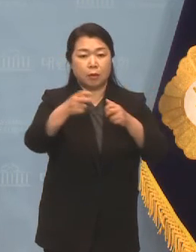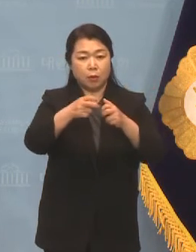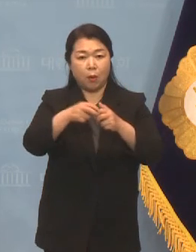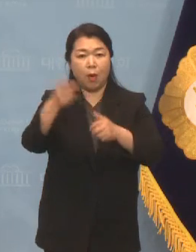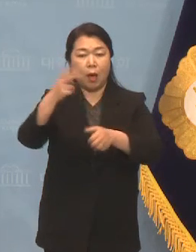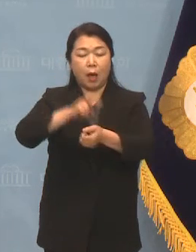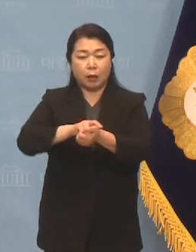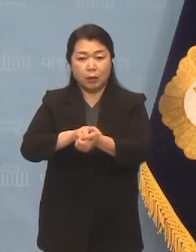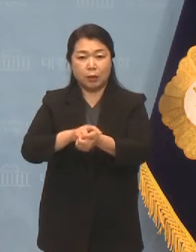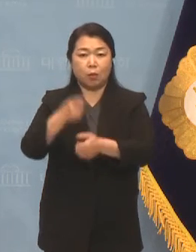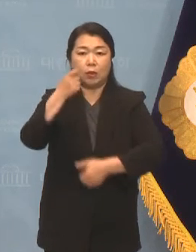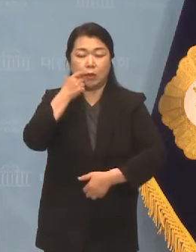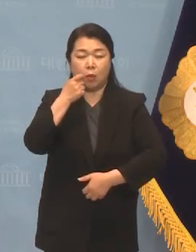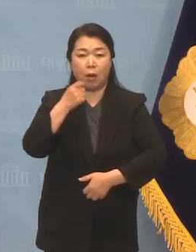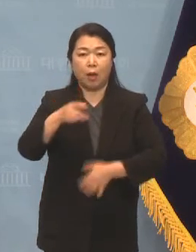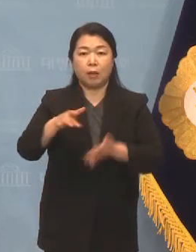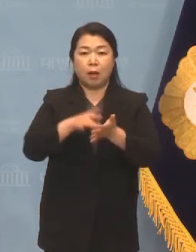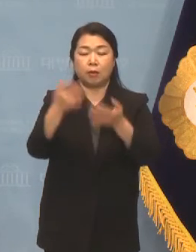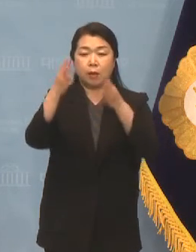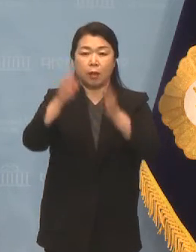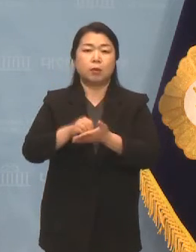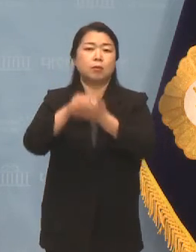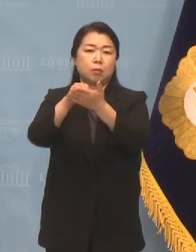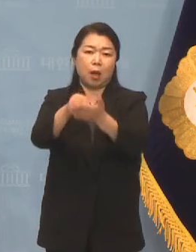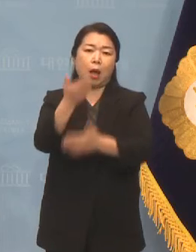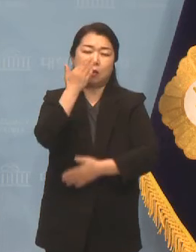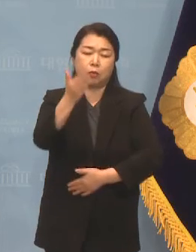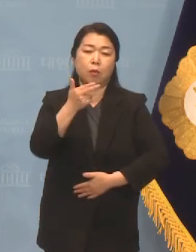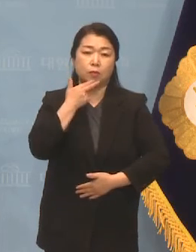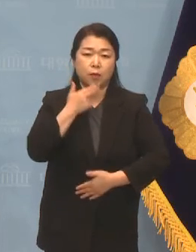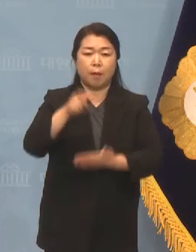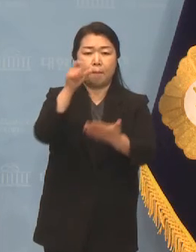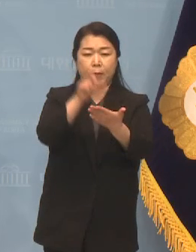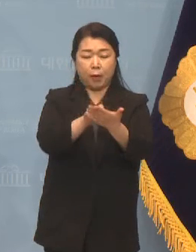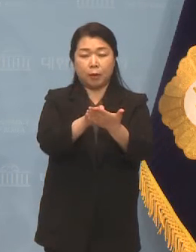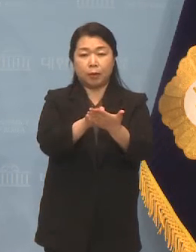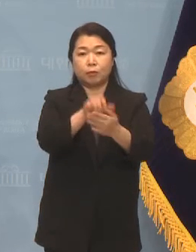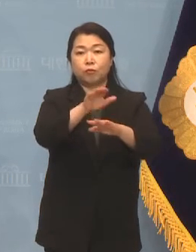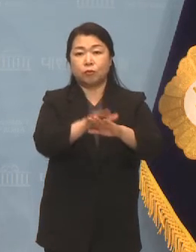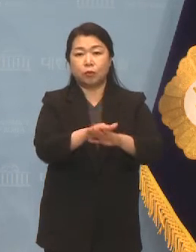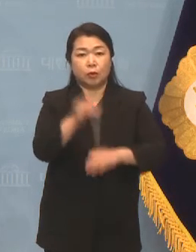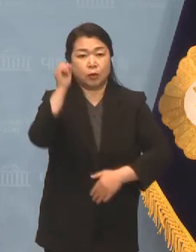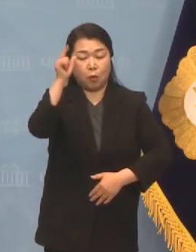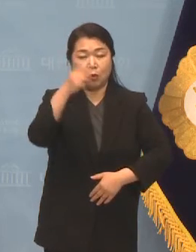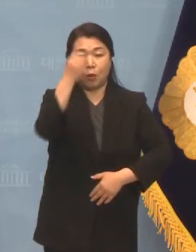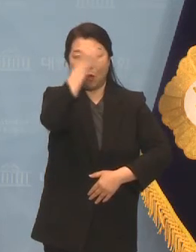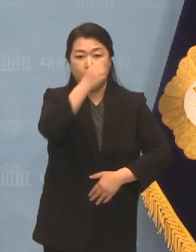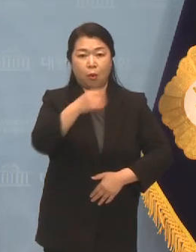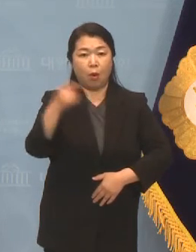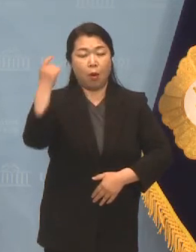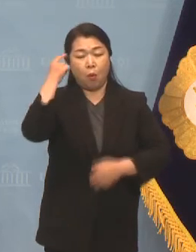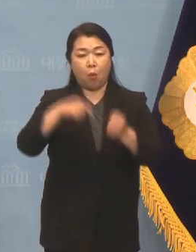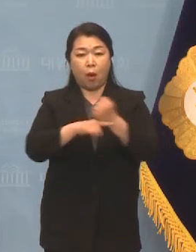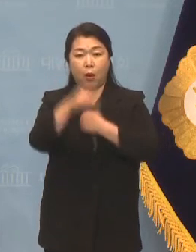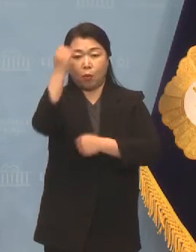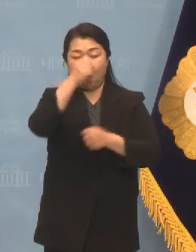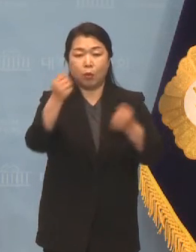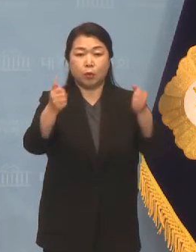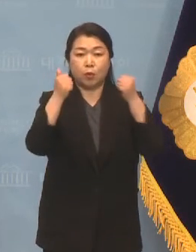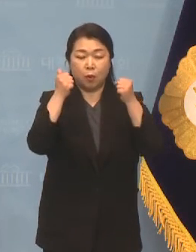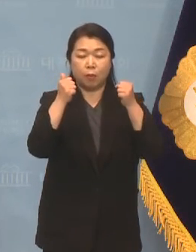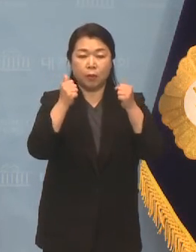한의과대학, 치과대학, 약학대학에 입학할 수 없음을 명시하여 영재고와 과학고 졸업생의